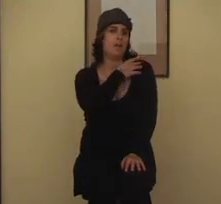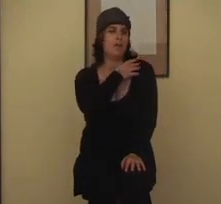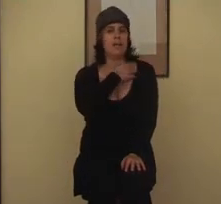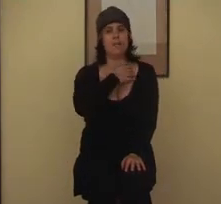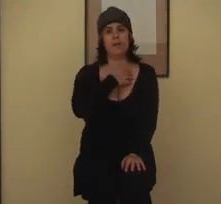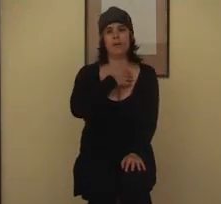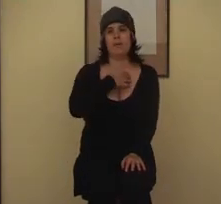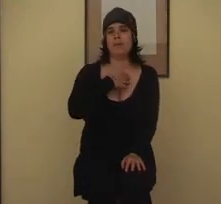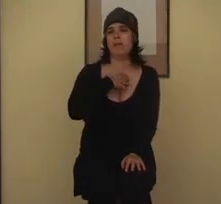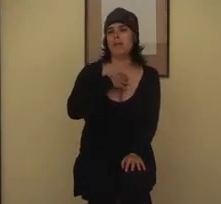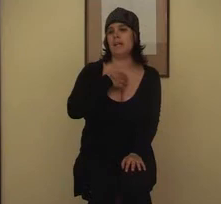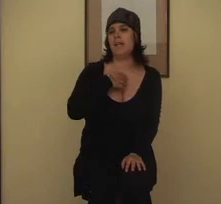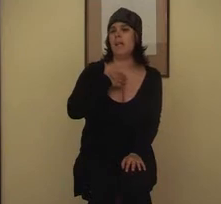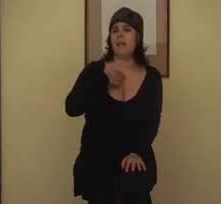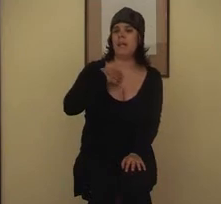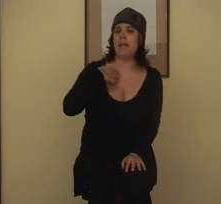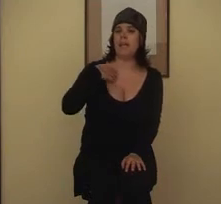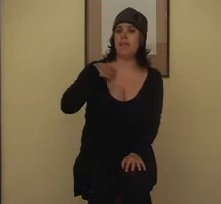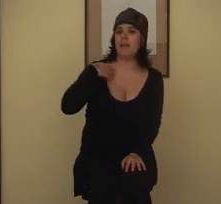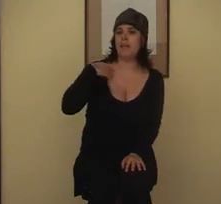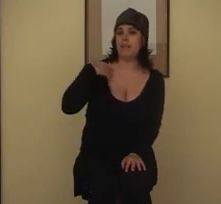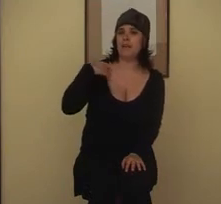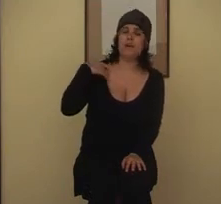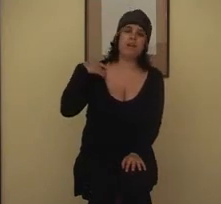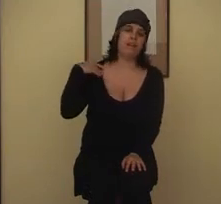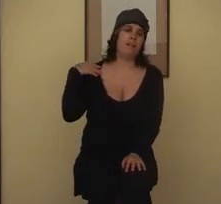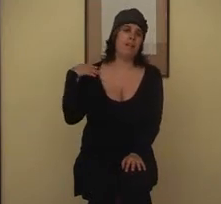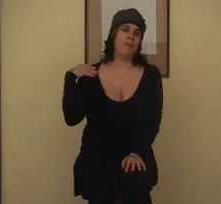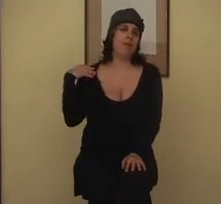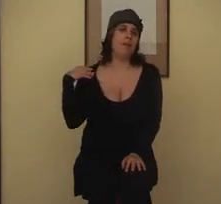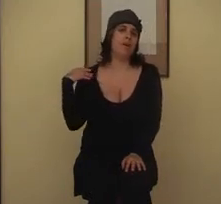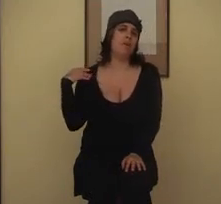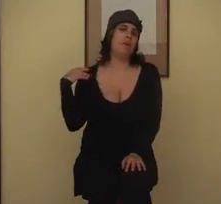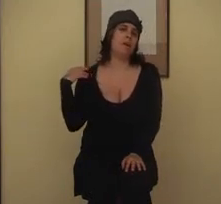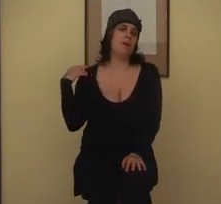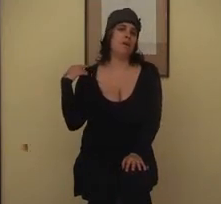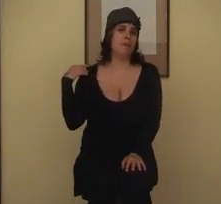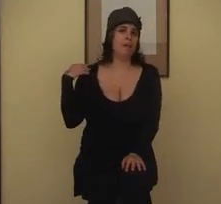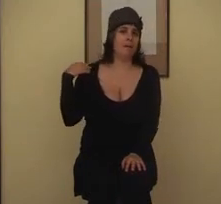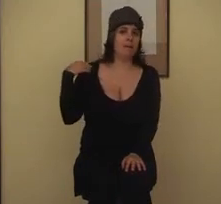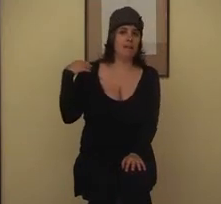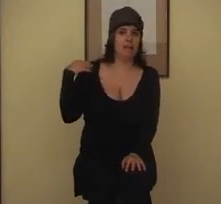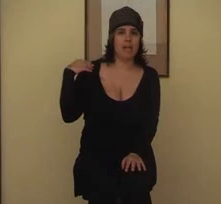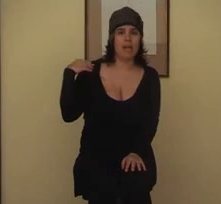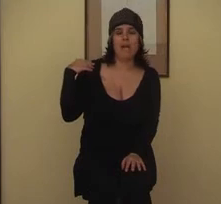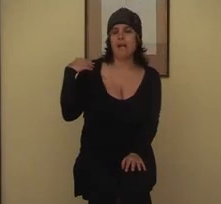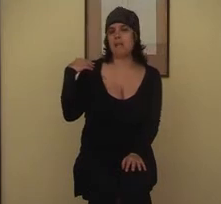d'amore perché Ero un vecchio intrepido, un po' come me E